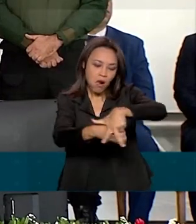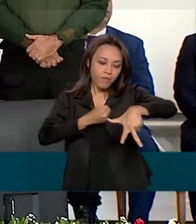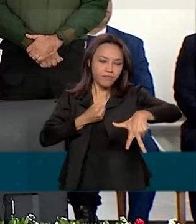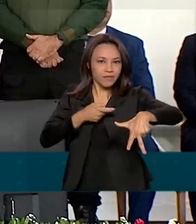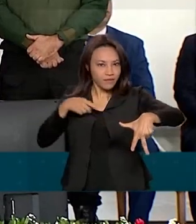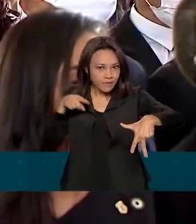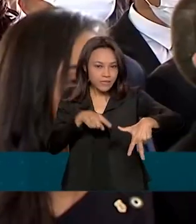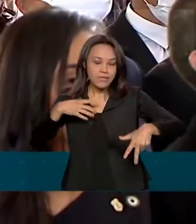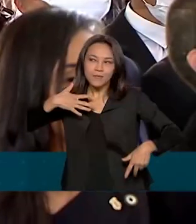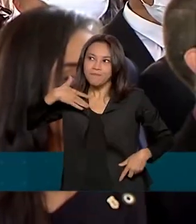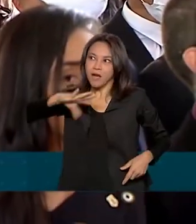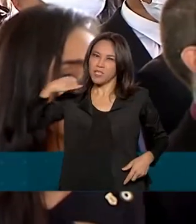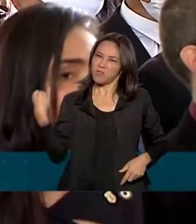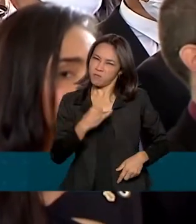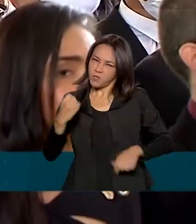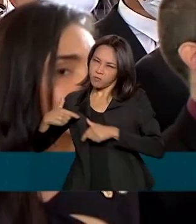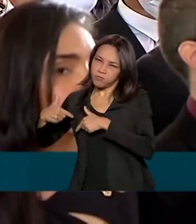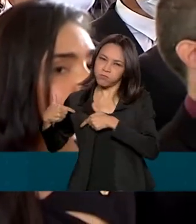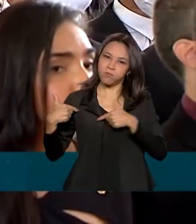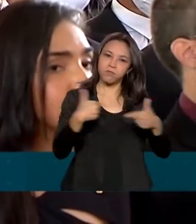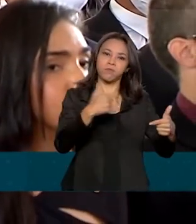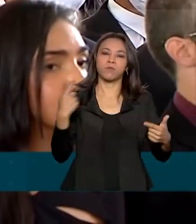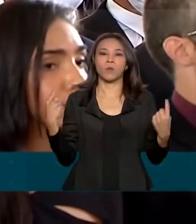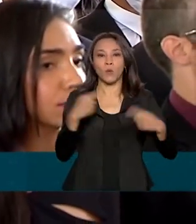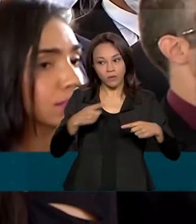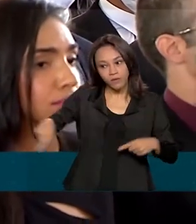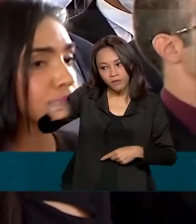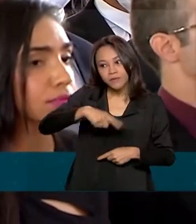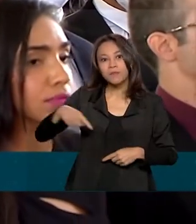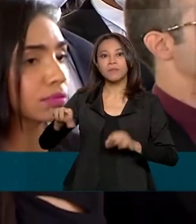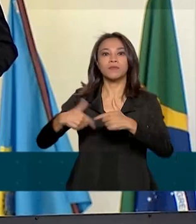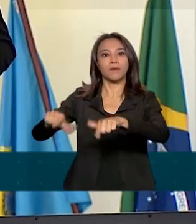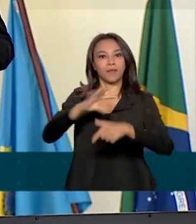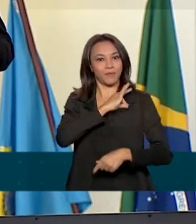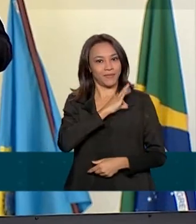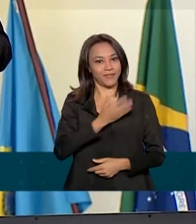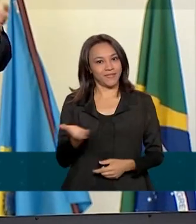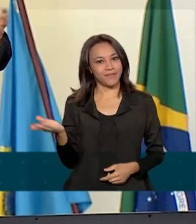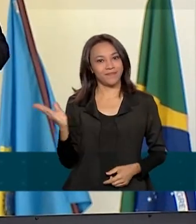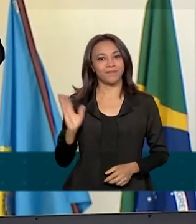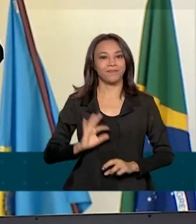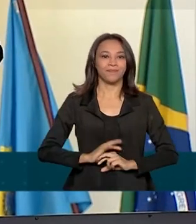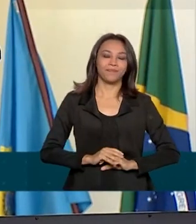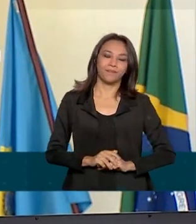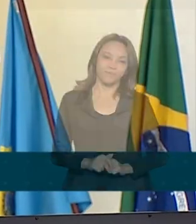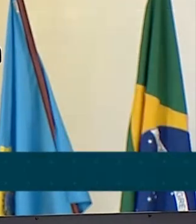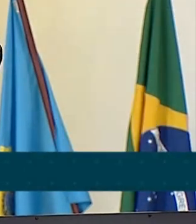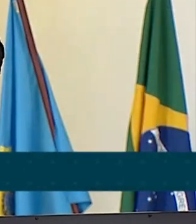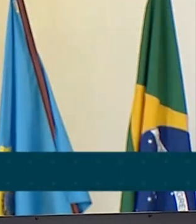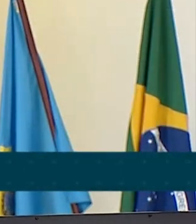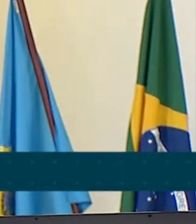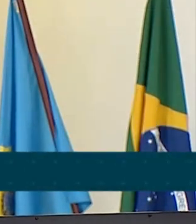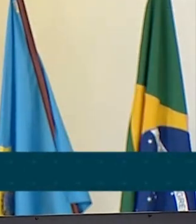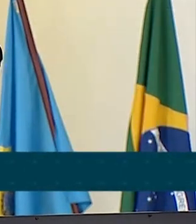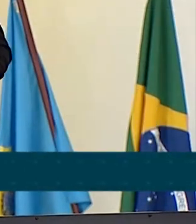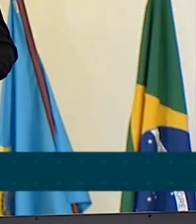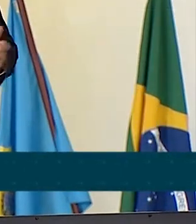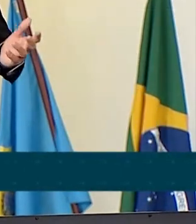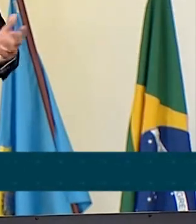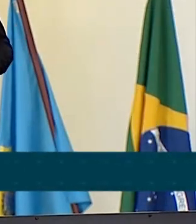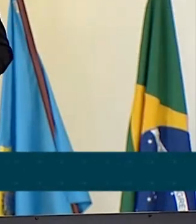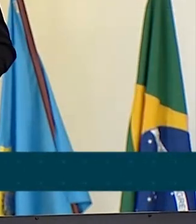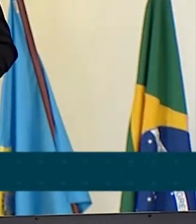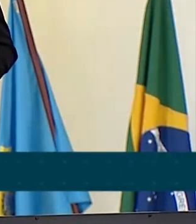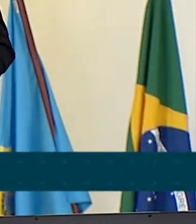mais importantes desempenhadas pelos policiais federais. Se associa muito à Polícia Federal no combate à corrupção.